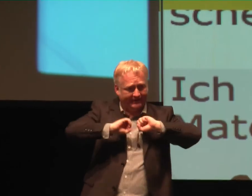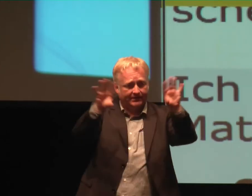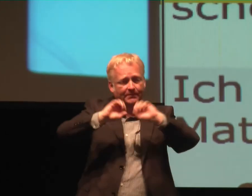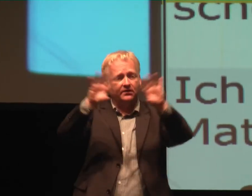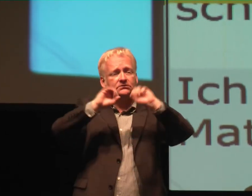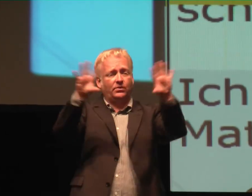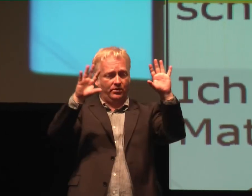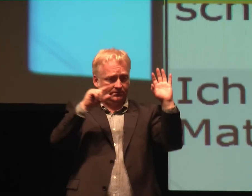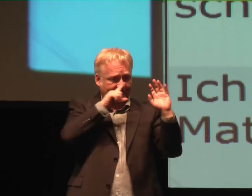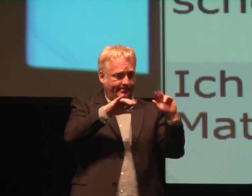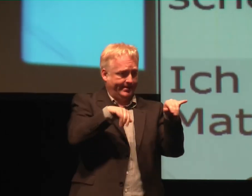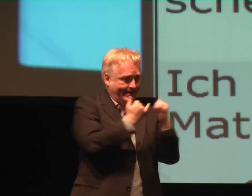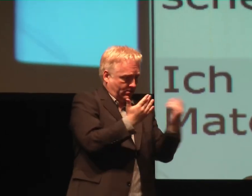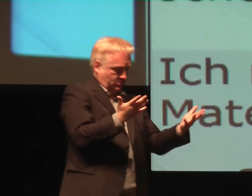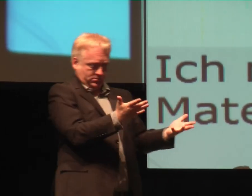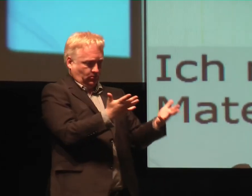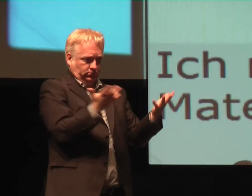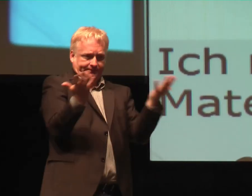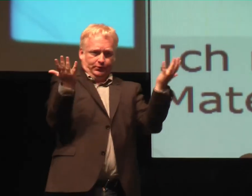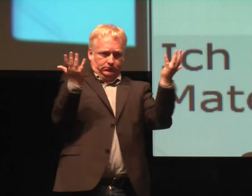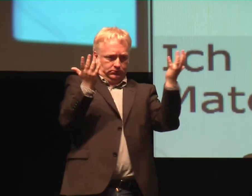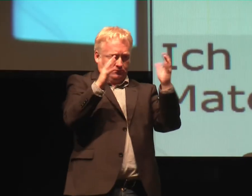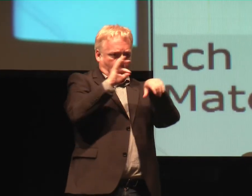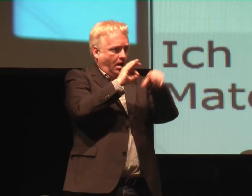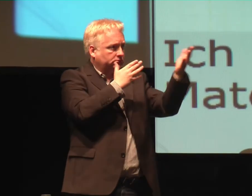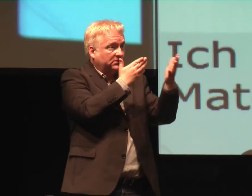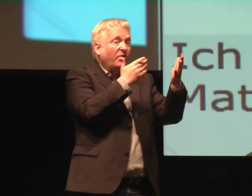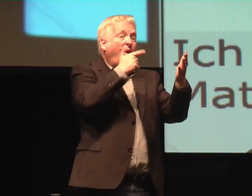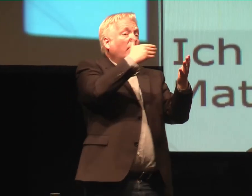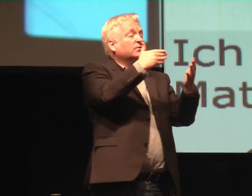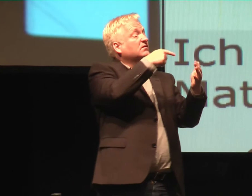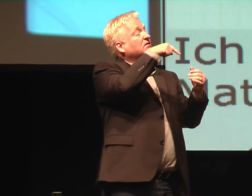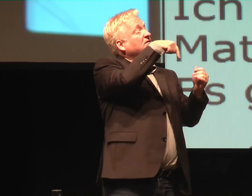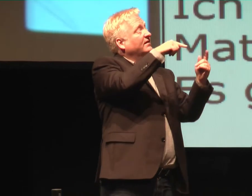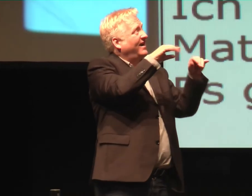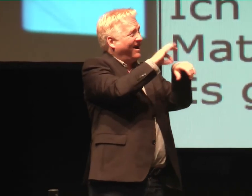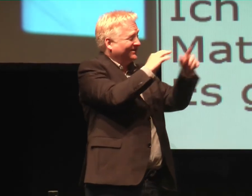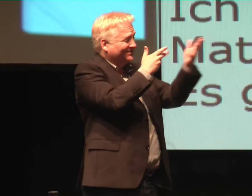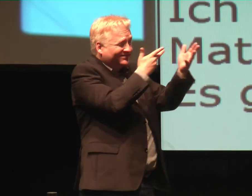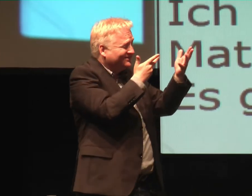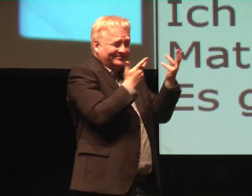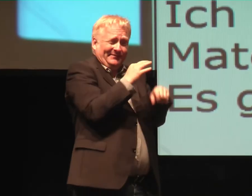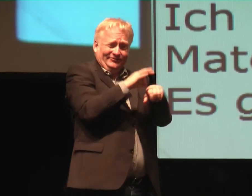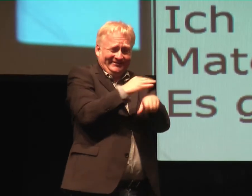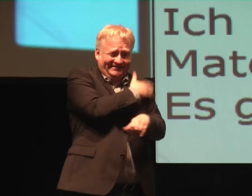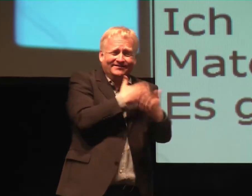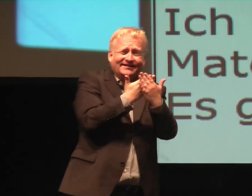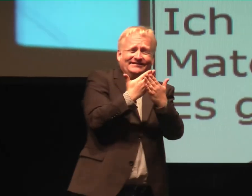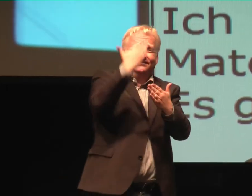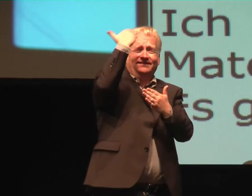Kestner. Da würde ich empfehlen, einfach mal auf die Homepage zu gehen. Und gerade für Eltern, die noch so in der Findungsphase sind, die nicht